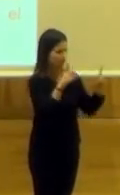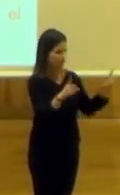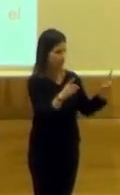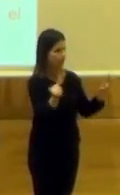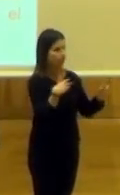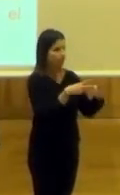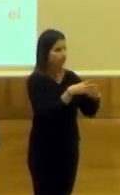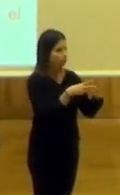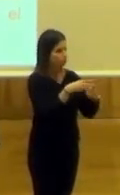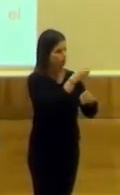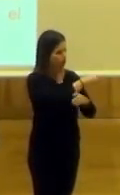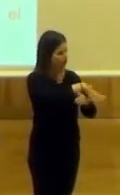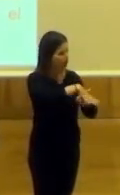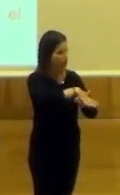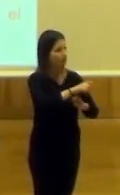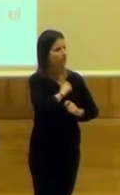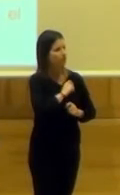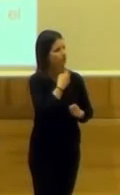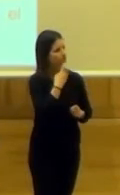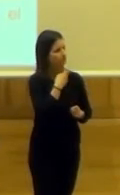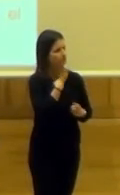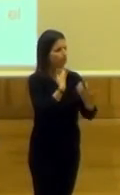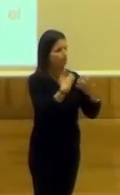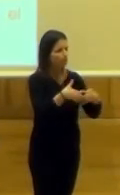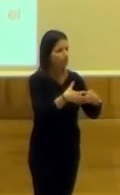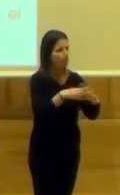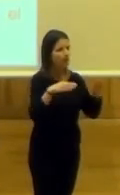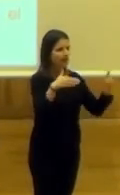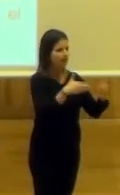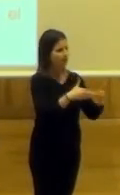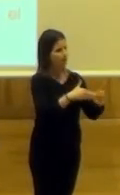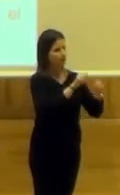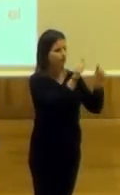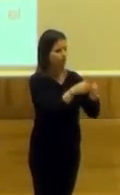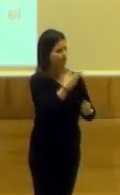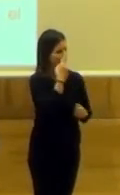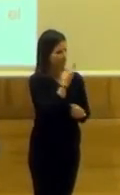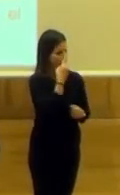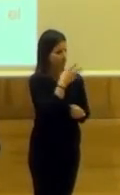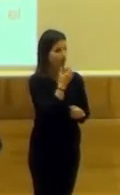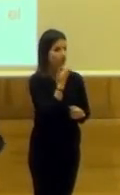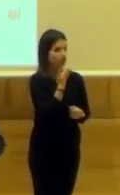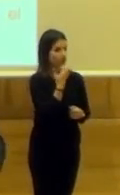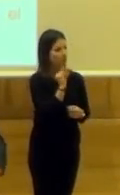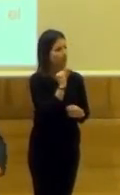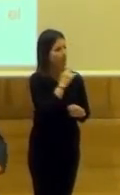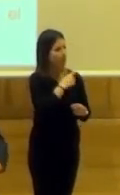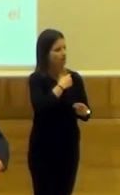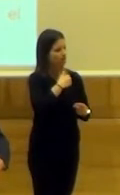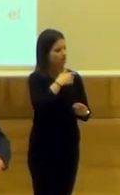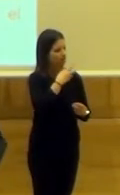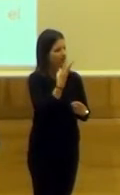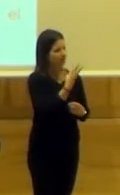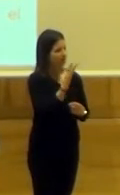La estructura de este organigrama lo que nos permite también es funcionar el equipo de una manera muy interesante. Ahora, por ejemplo, estamos con un ciclo de tercer